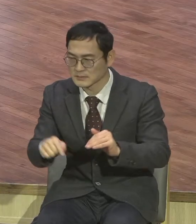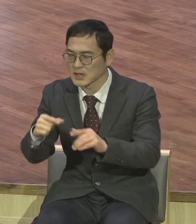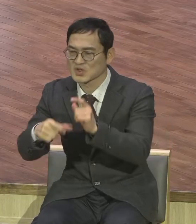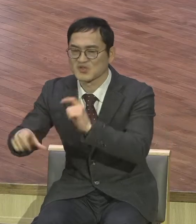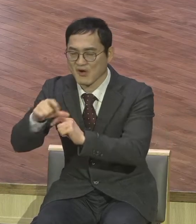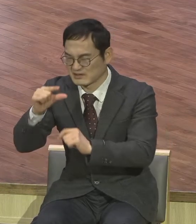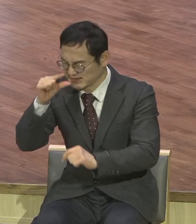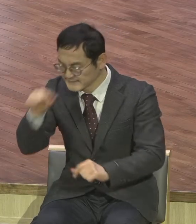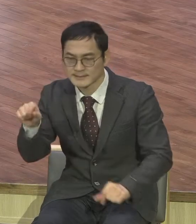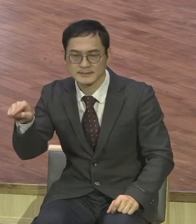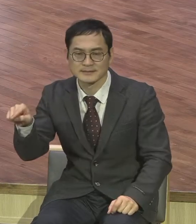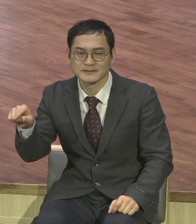말씀.